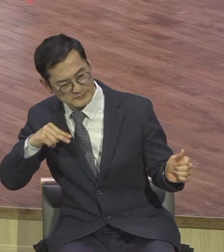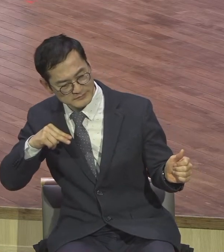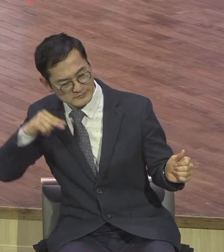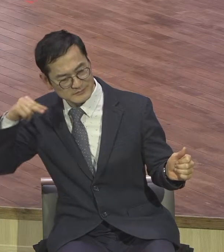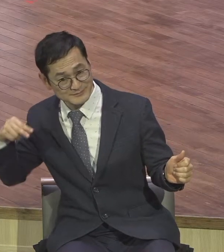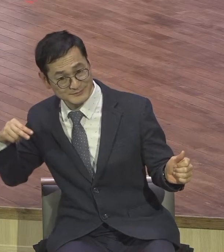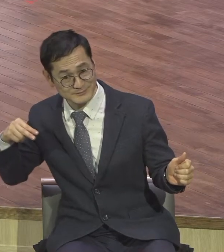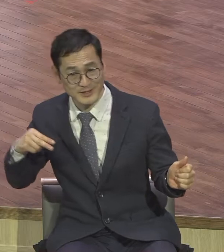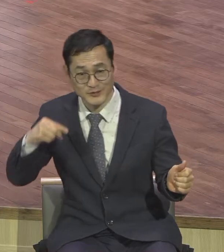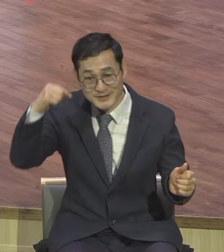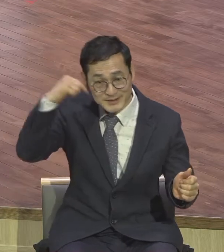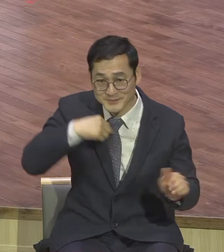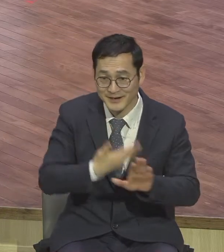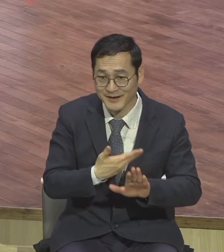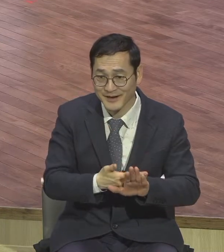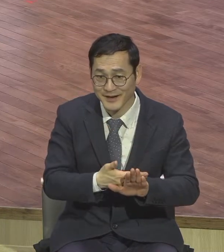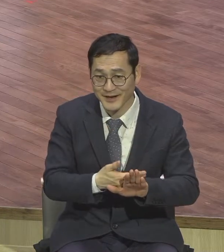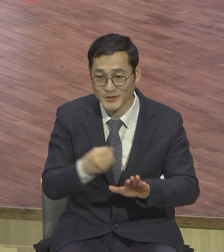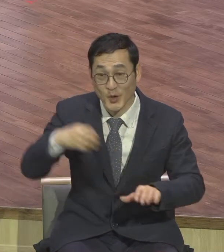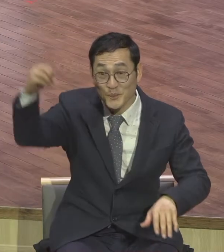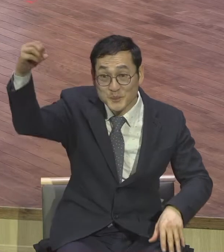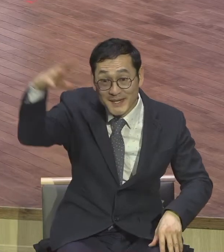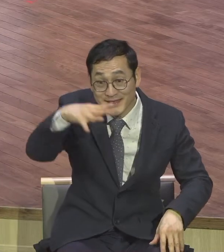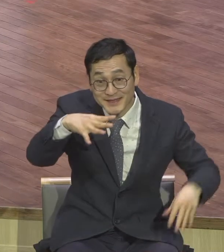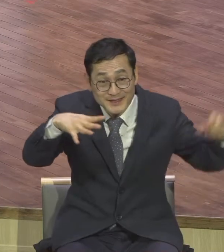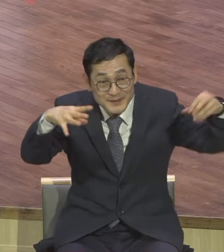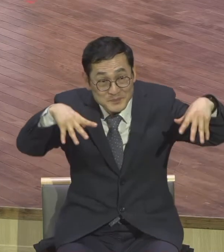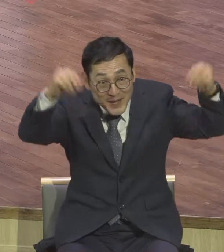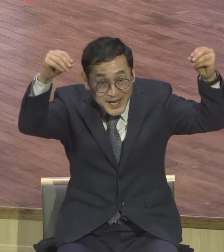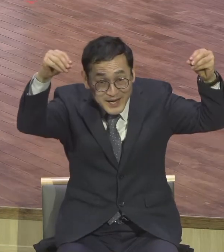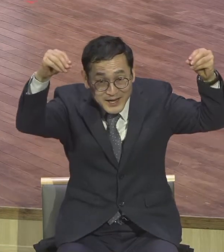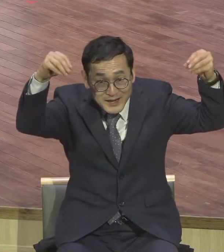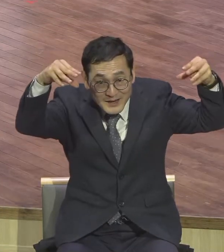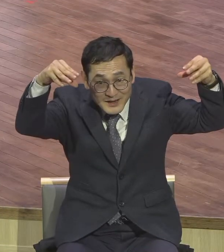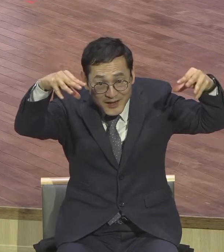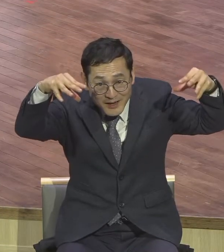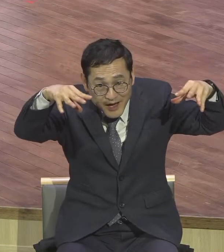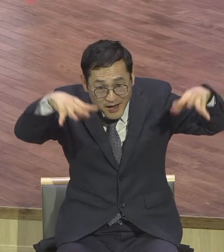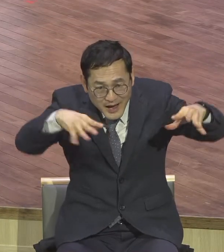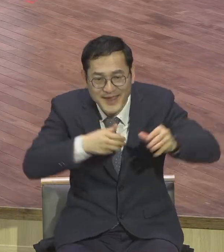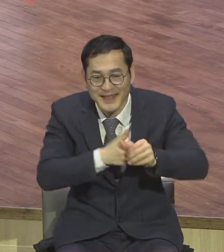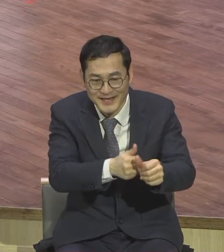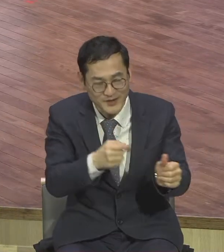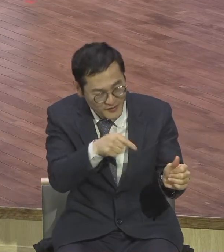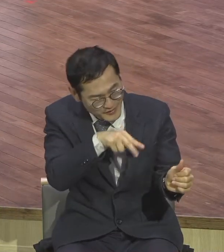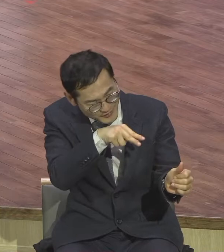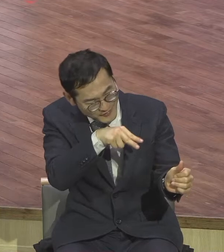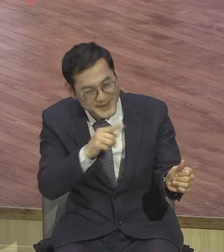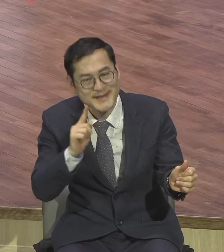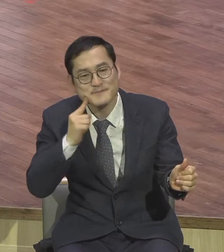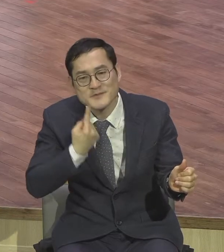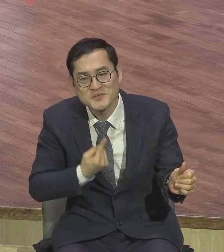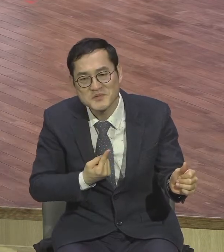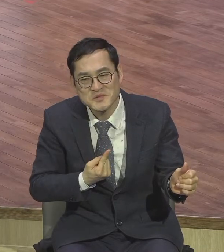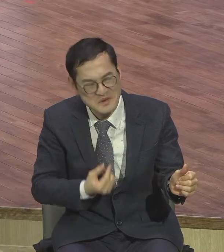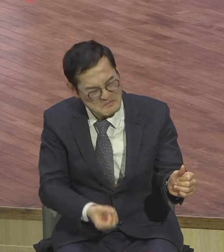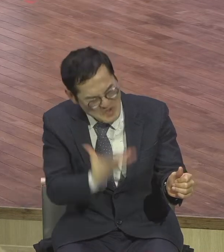조명 아래서 바라보느냐 따라서 예뻐 보이기도 하고 미워보기도 해요